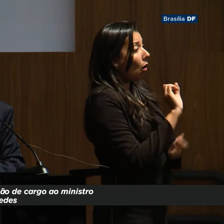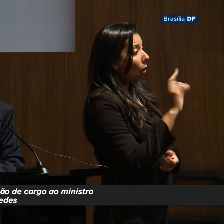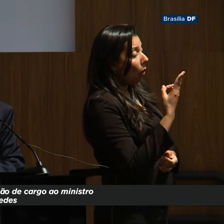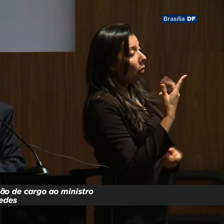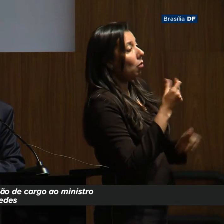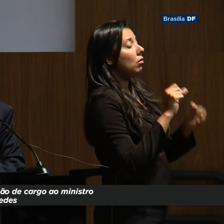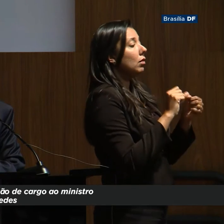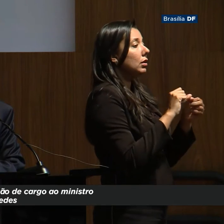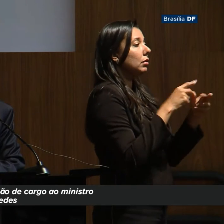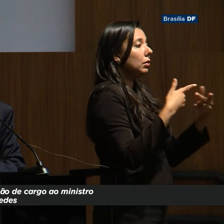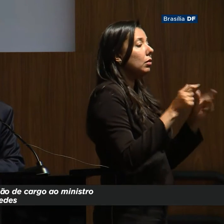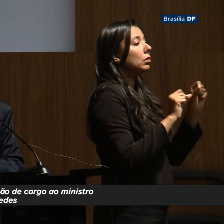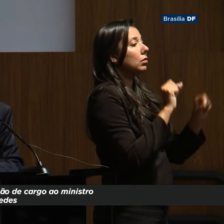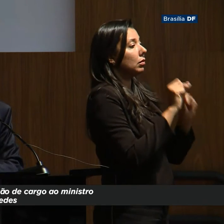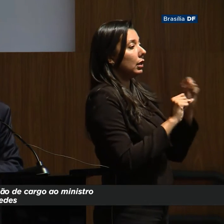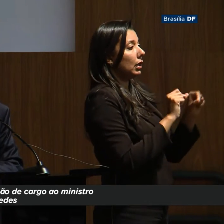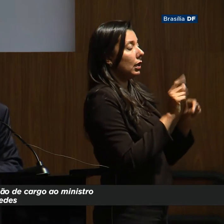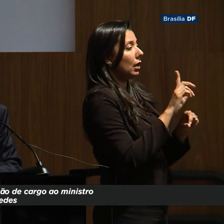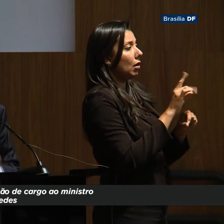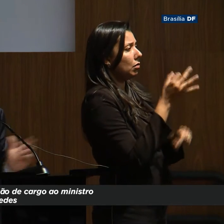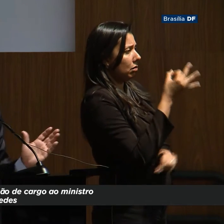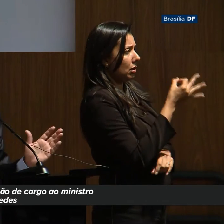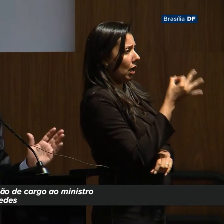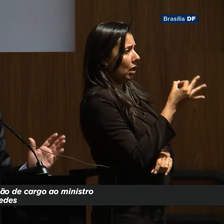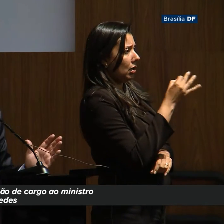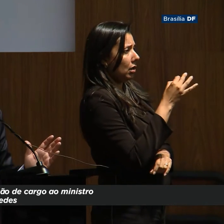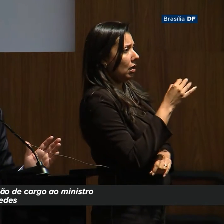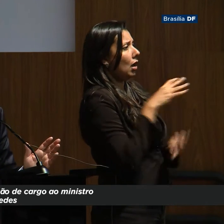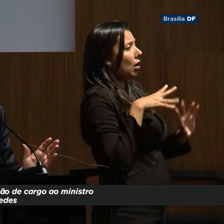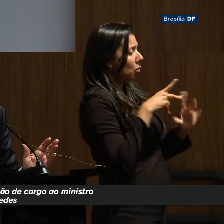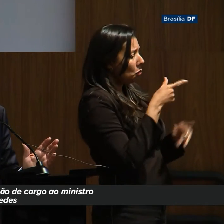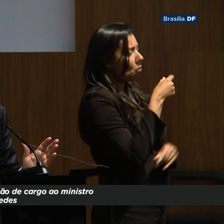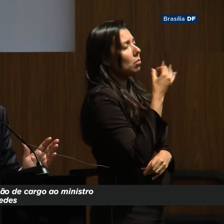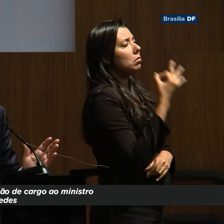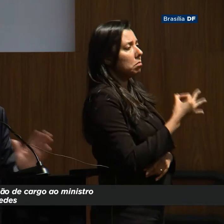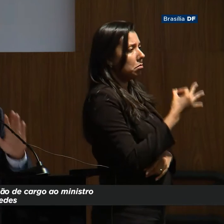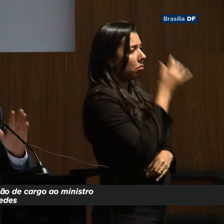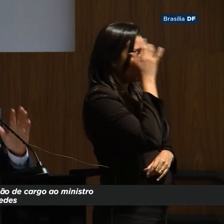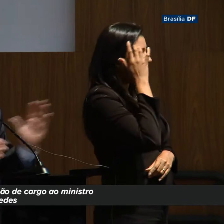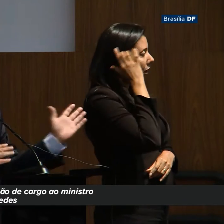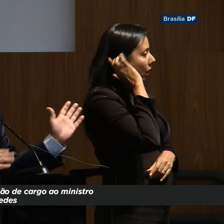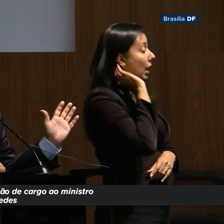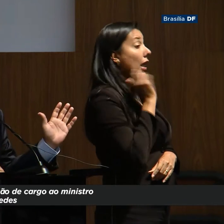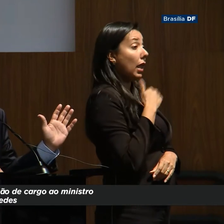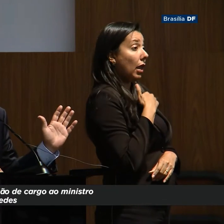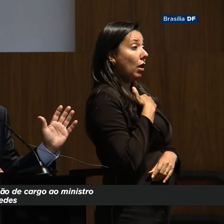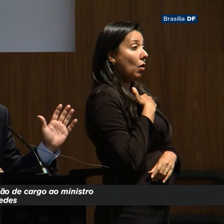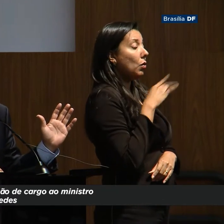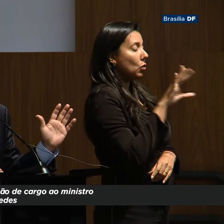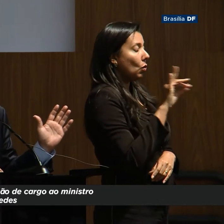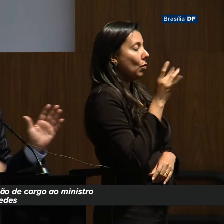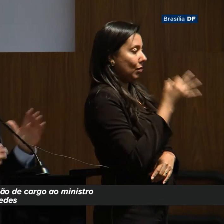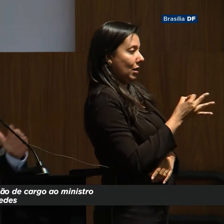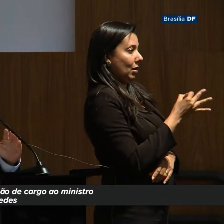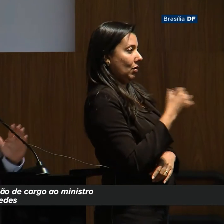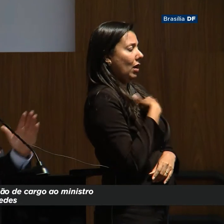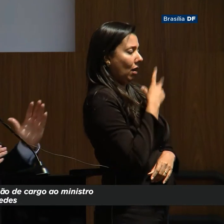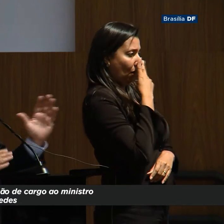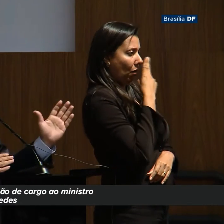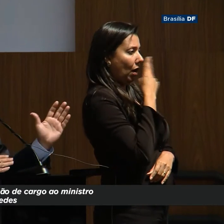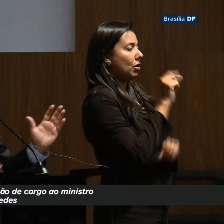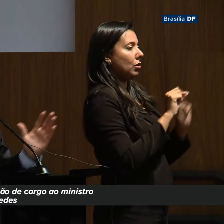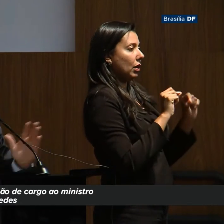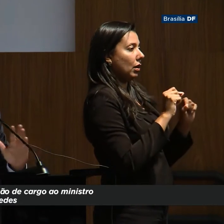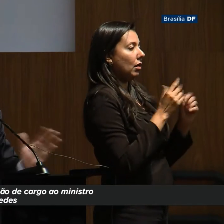fazer de uma forma não exata as coisas certas. Eu prefiro ir por aí. Eu acho que nós